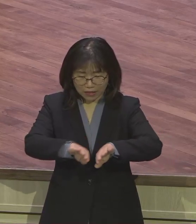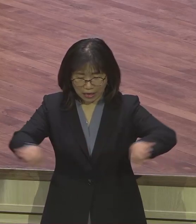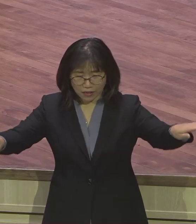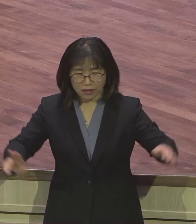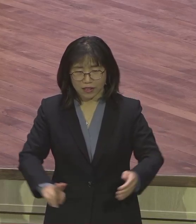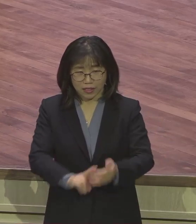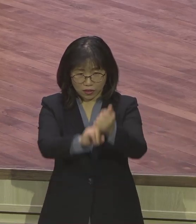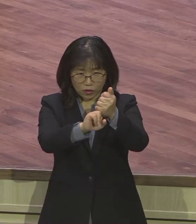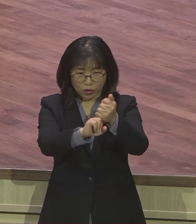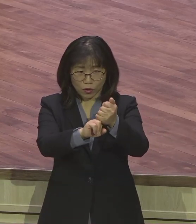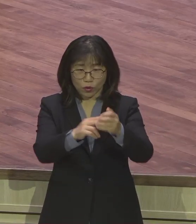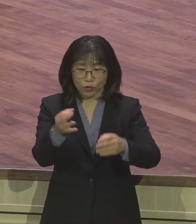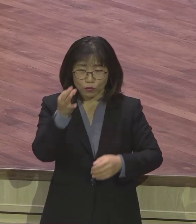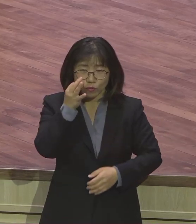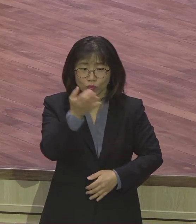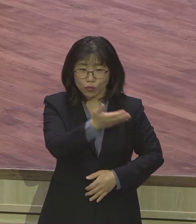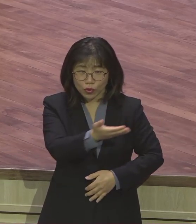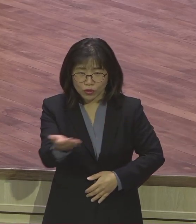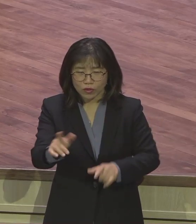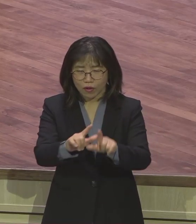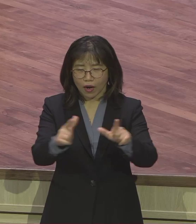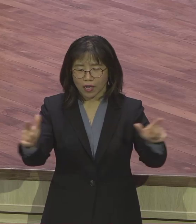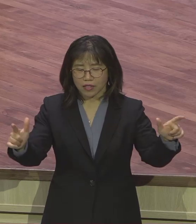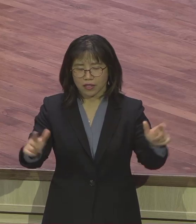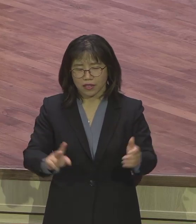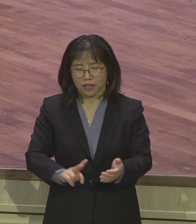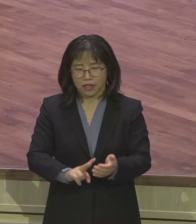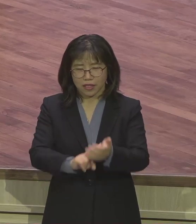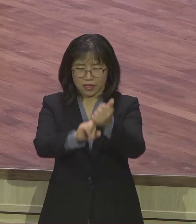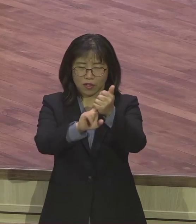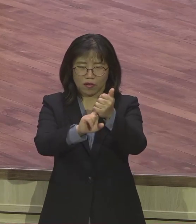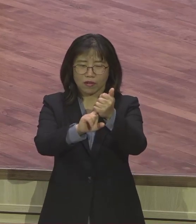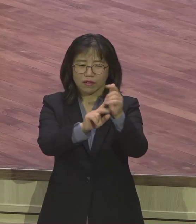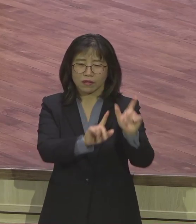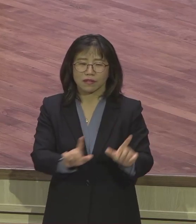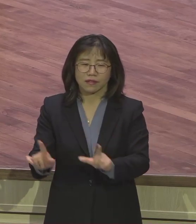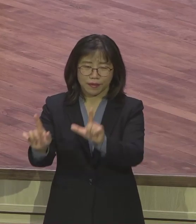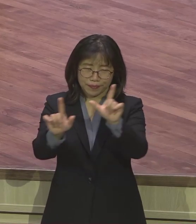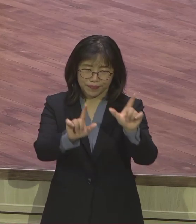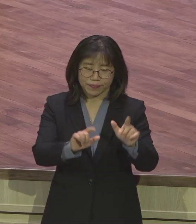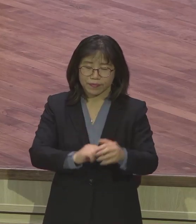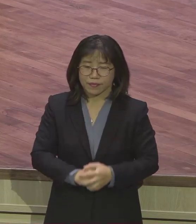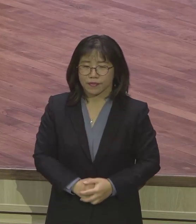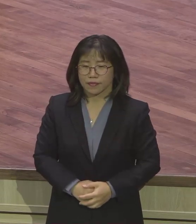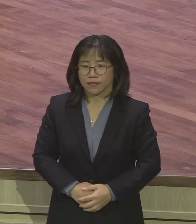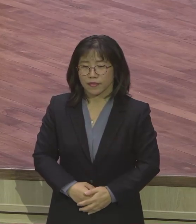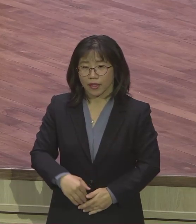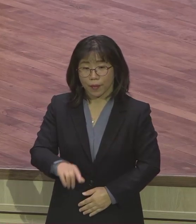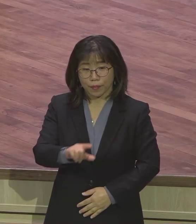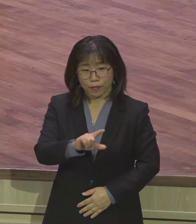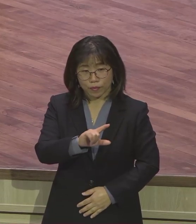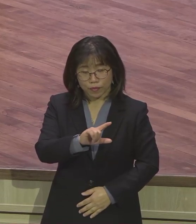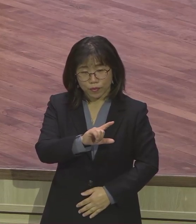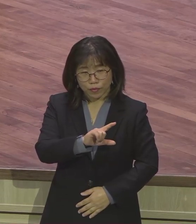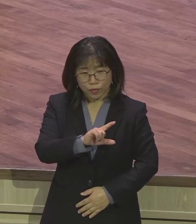드라마틱한 그런 삶을 살았습니다. 모세 인생을 보면